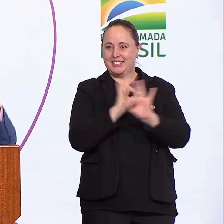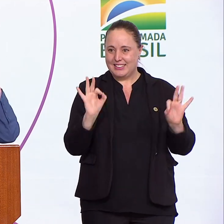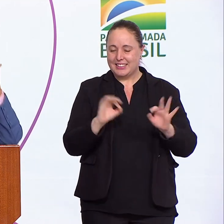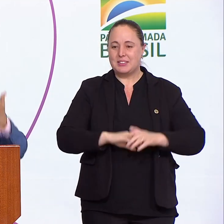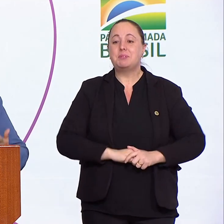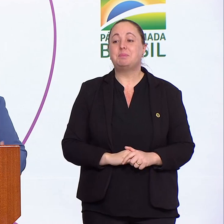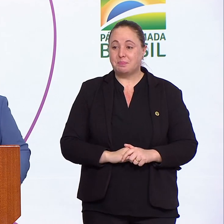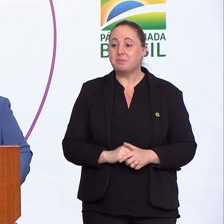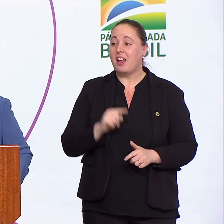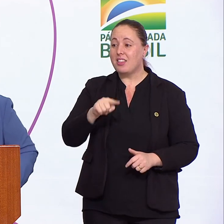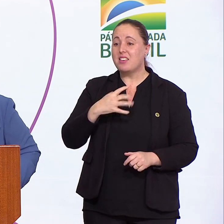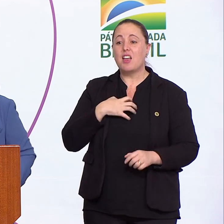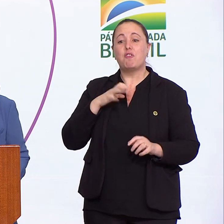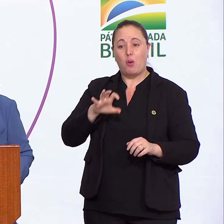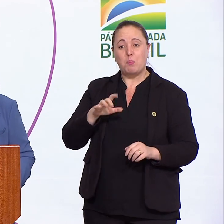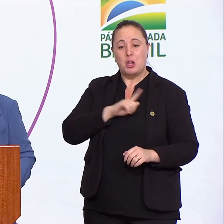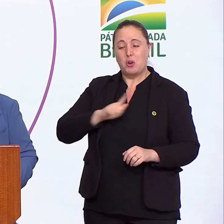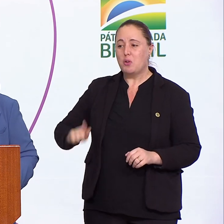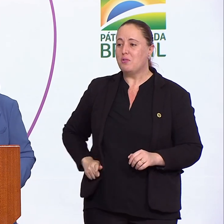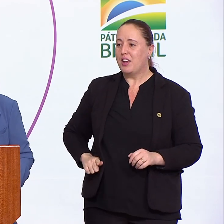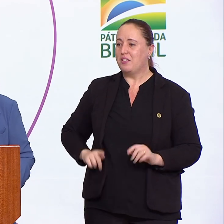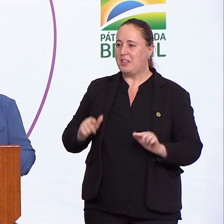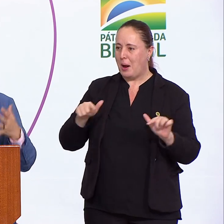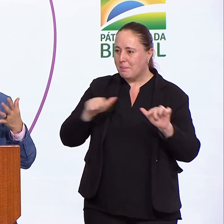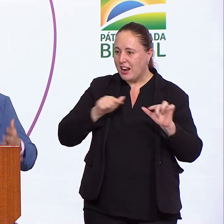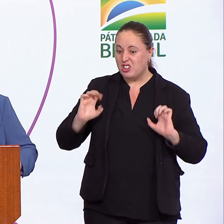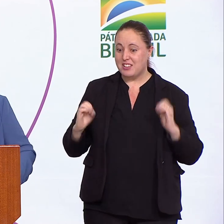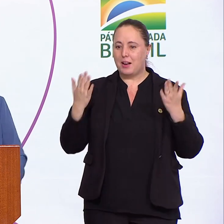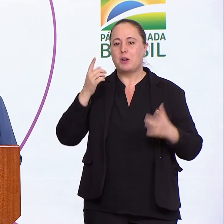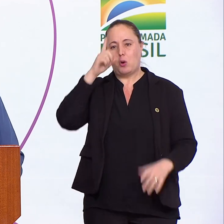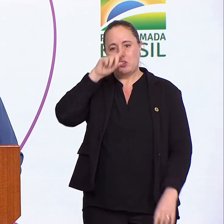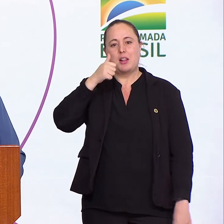É desta forma que nós celebramos o Dia da Mulher, com entregas.